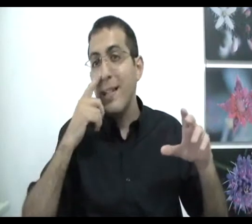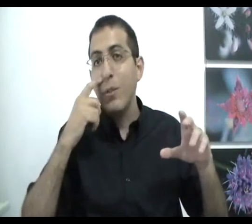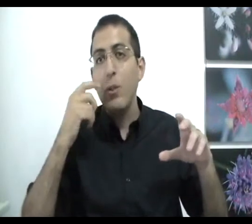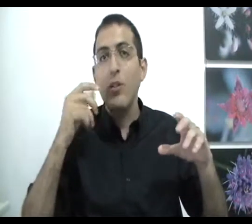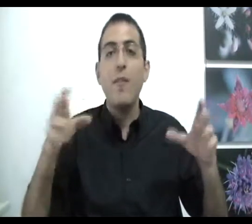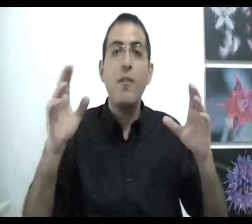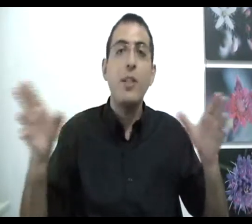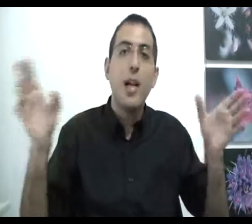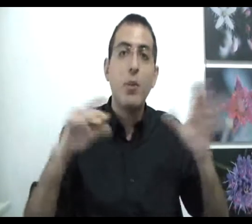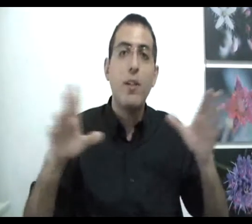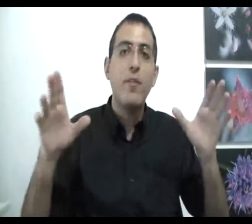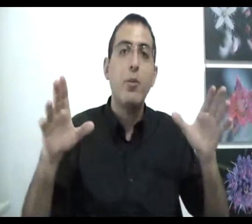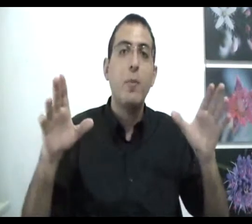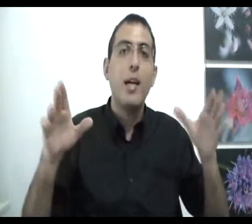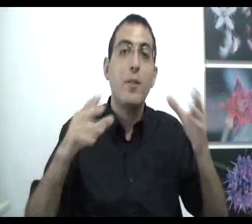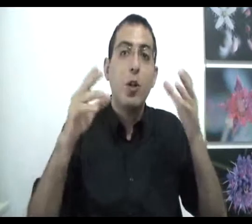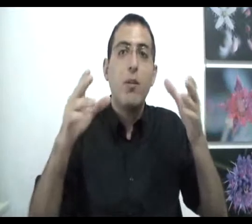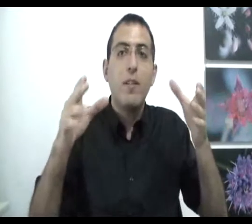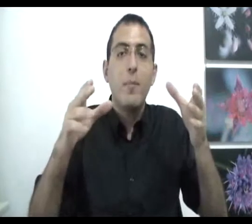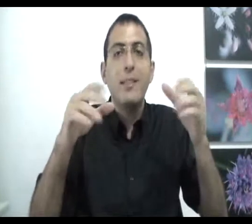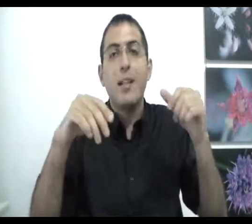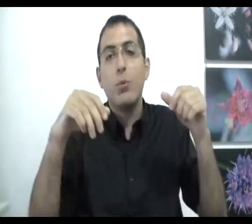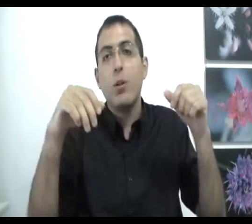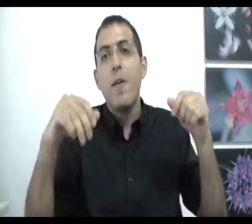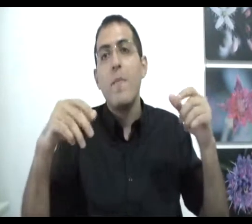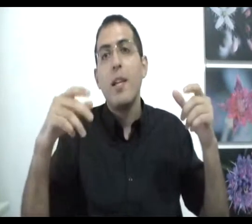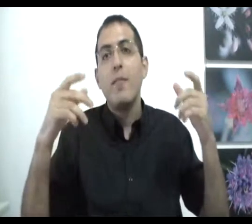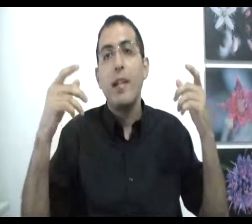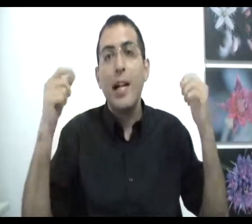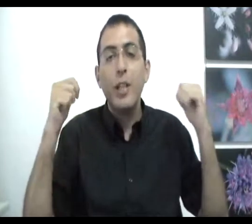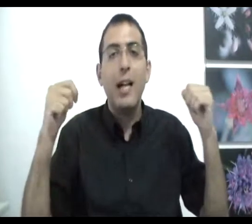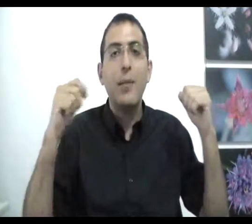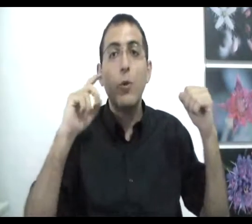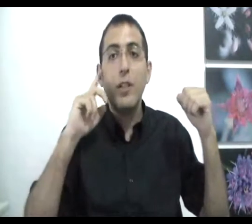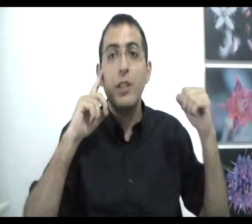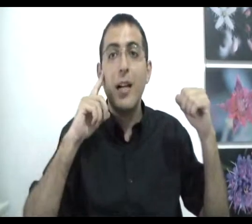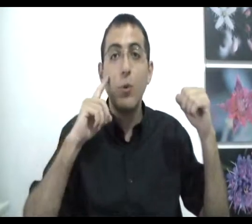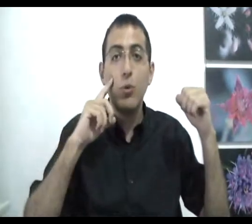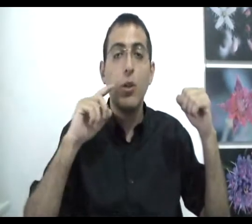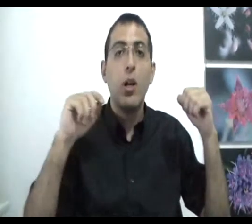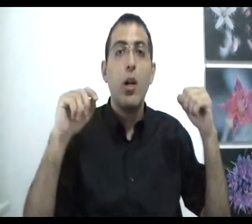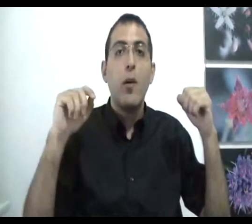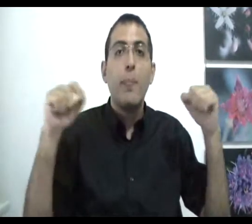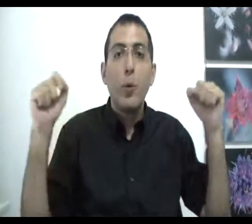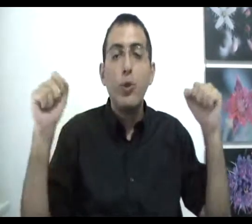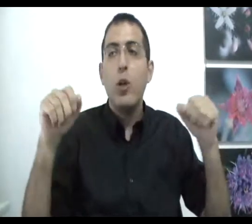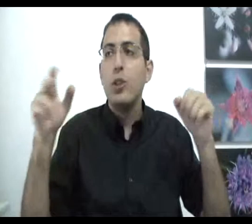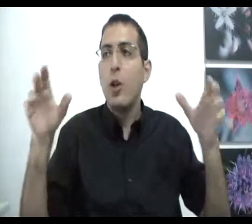האחדות עכשיו נבין שהאחדות והנפרדות הם אחד אבל קודם כל תבין מה זה אחדות וכאשר האדם חושב שאחדות פירושו שהכל